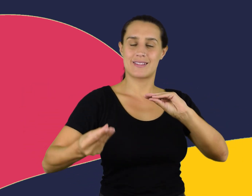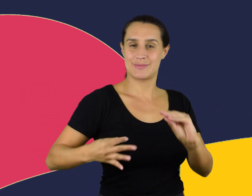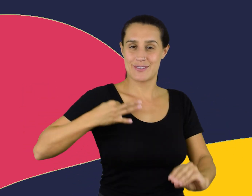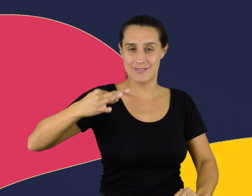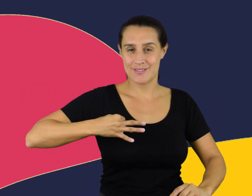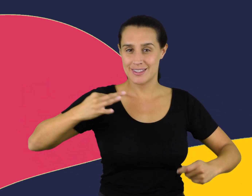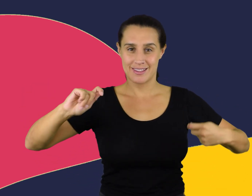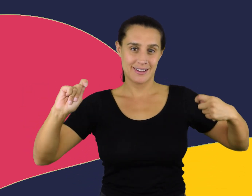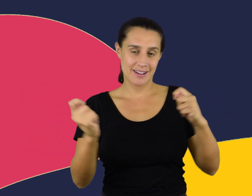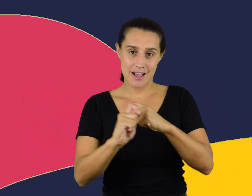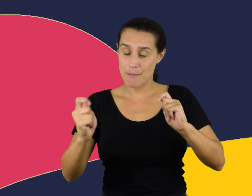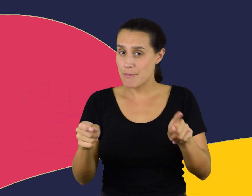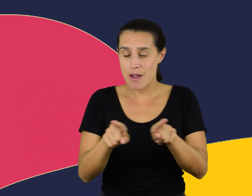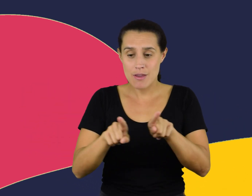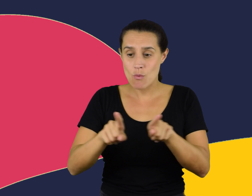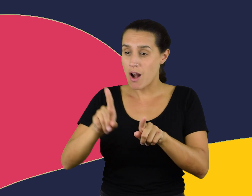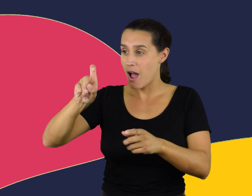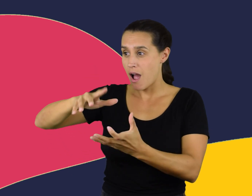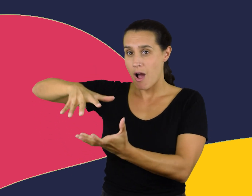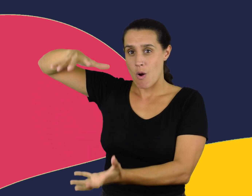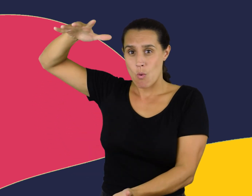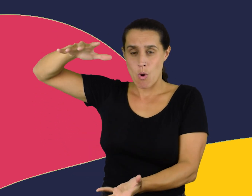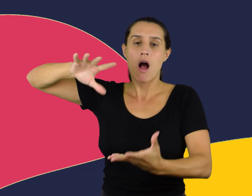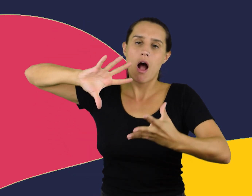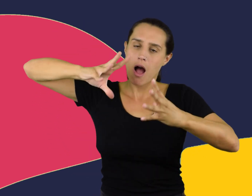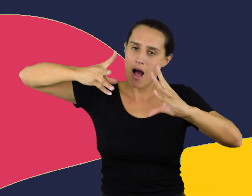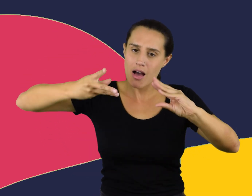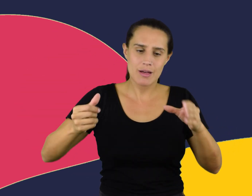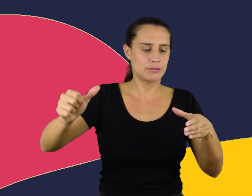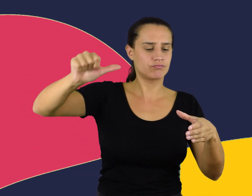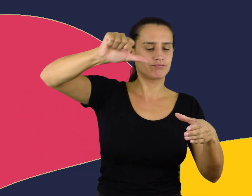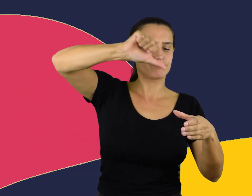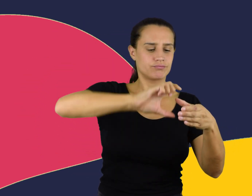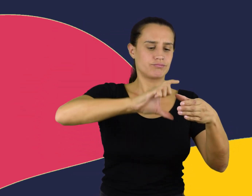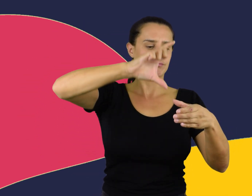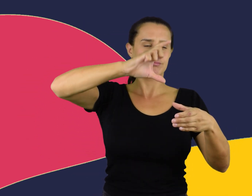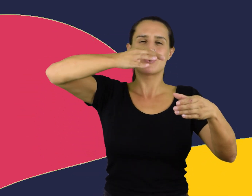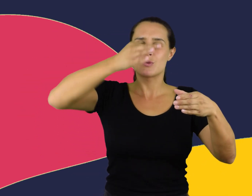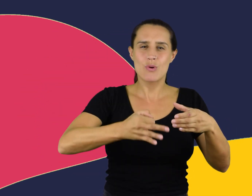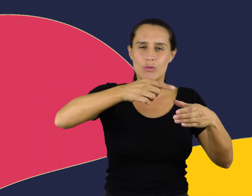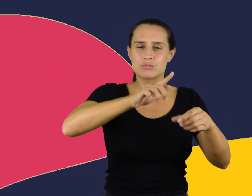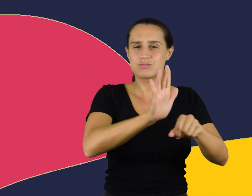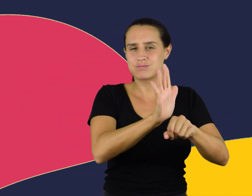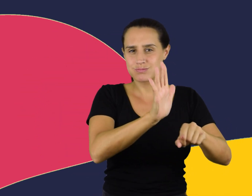Nuestro corazón se aclimata a la altura. Y nos adaptamos a cualquier aventura.